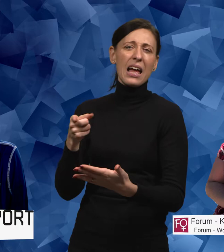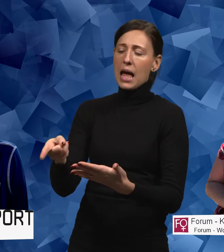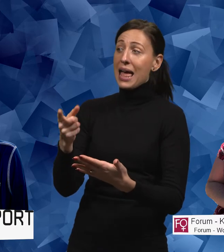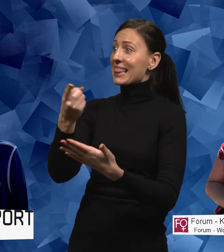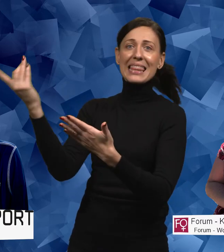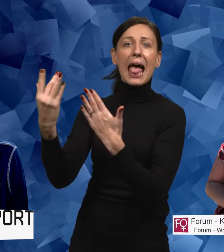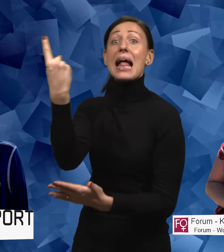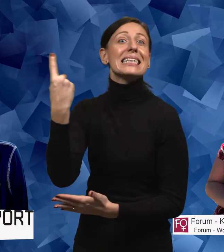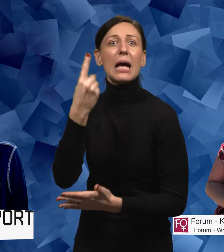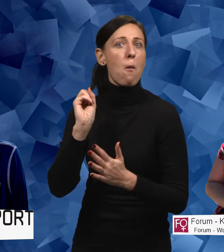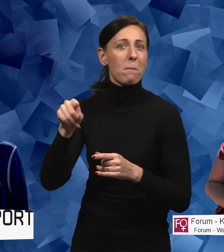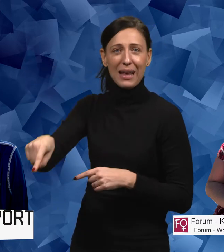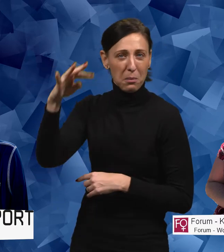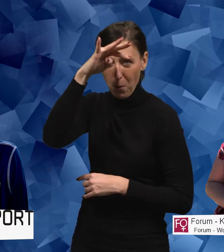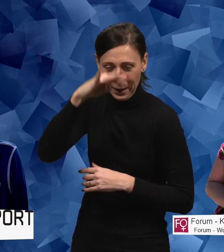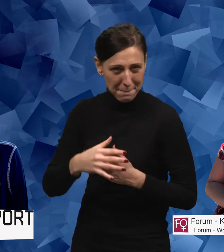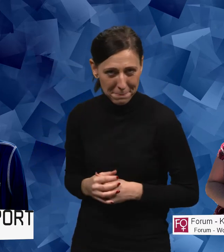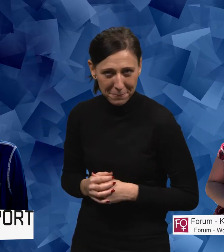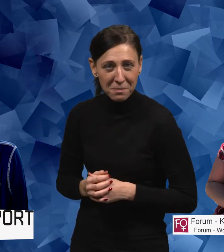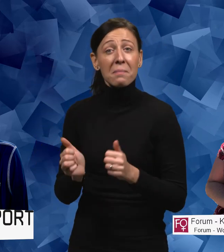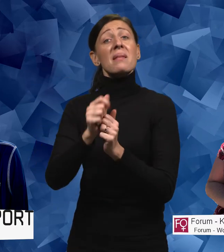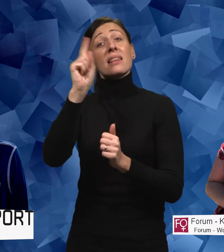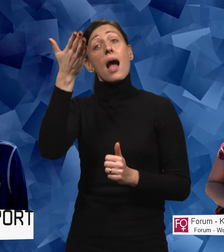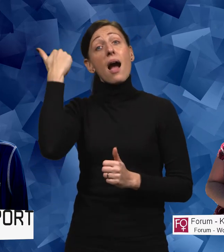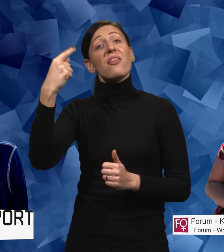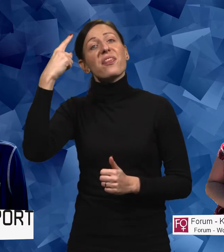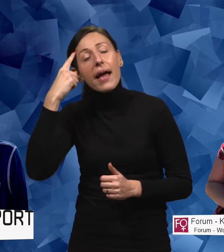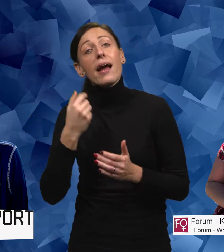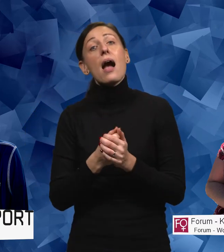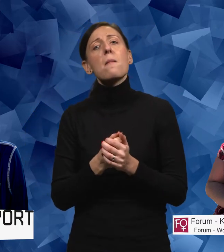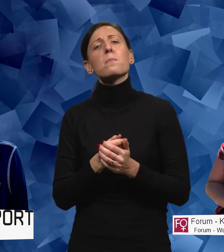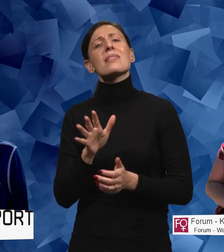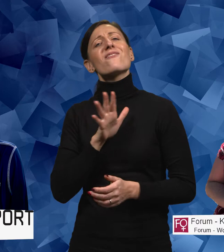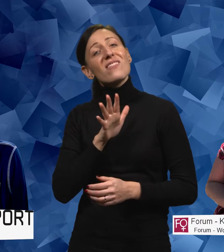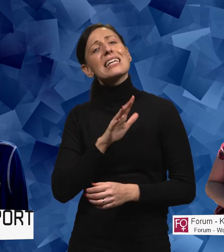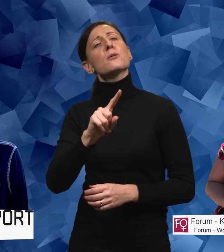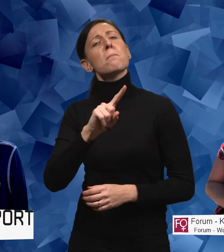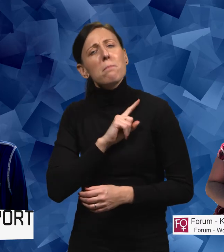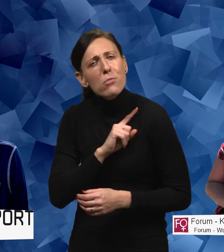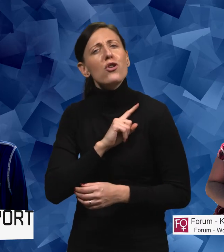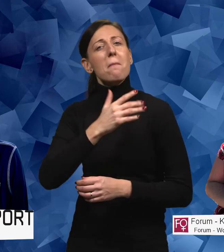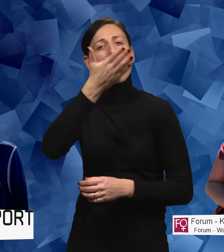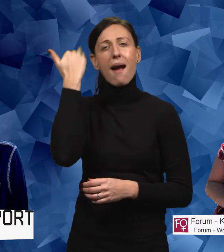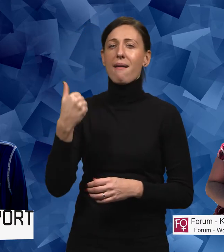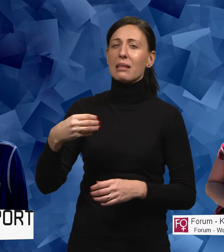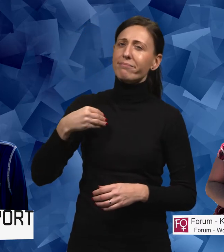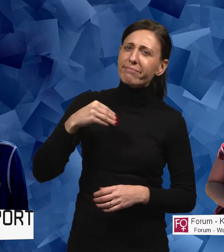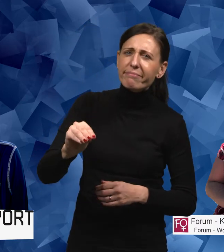ett sådant problem. Men sen så tänker jag att det finns ju ganska mycket man kan göra